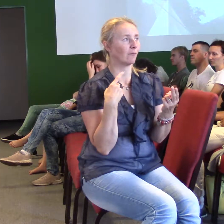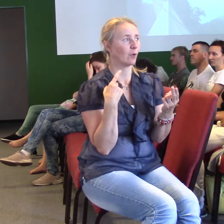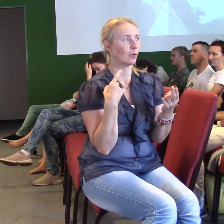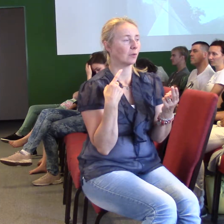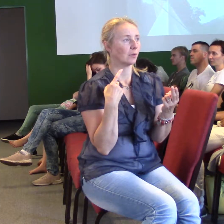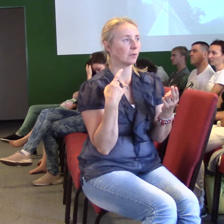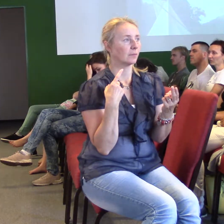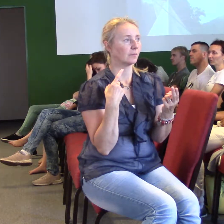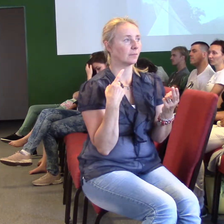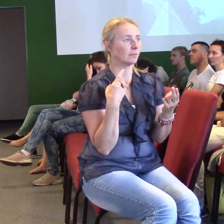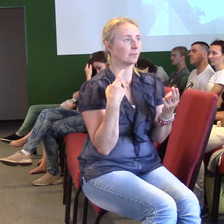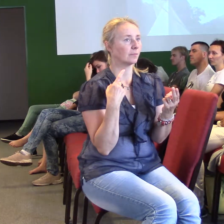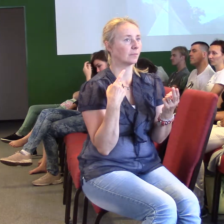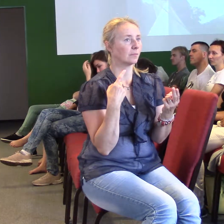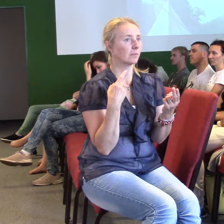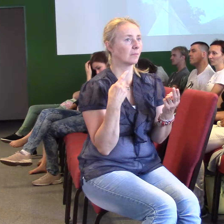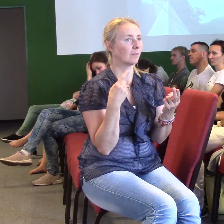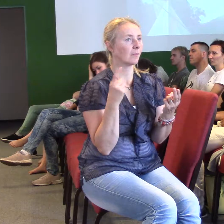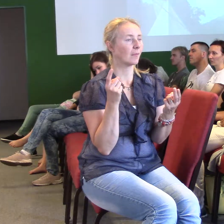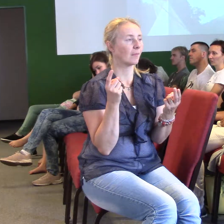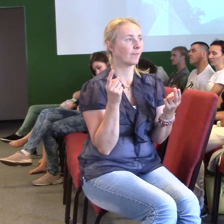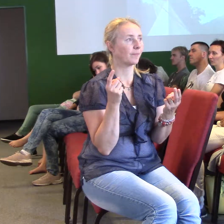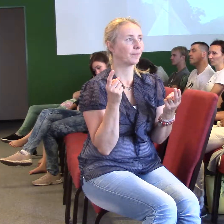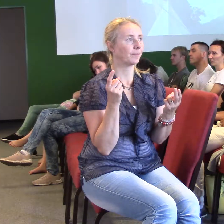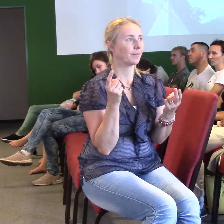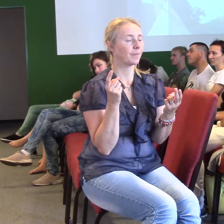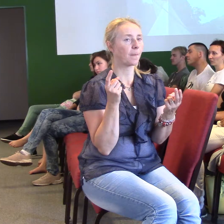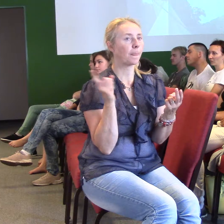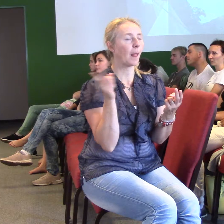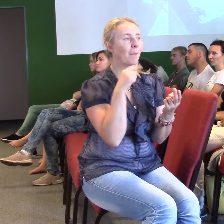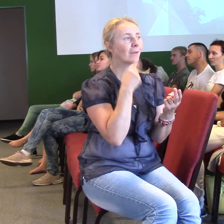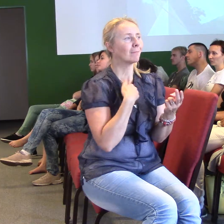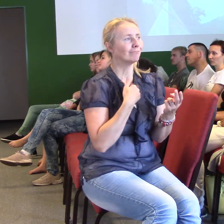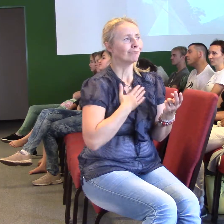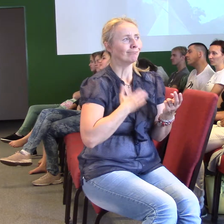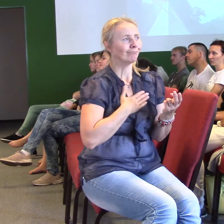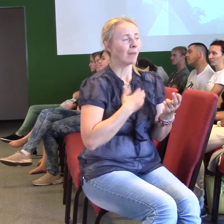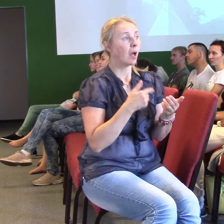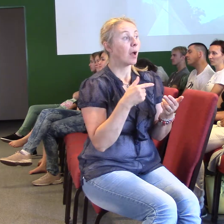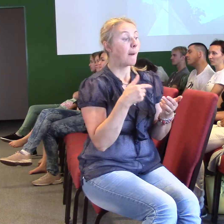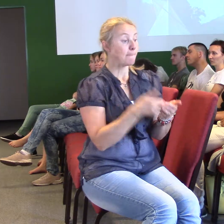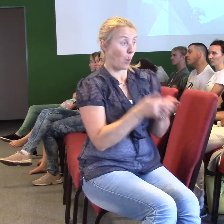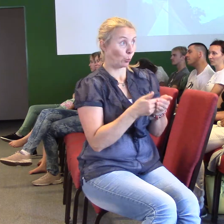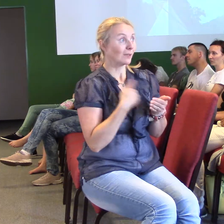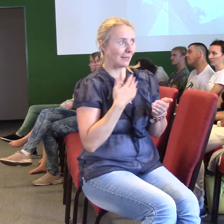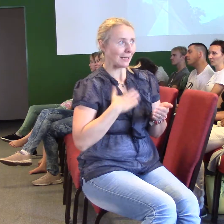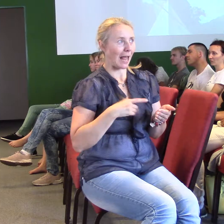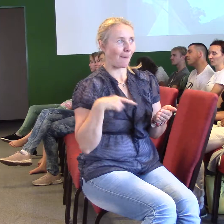A víte, že já rád používám různé pomůcky, takže Bibli, jako první